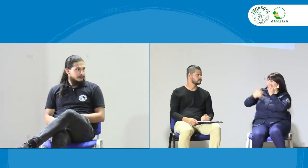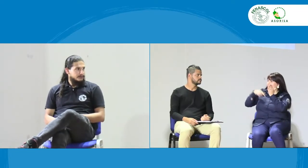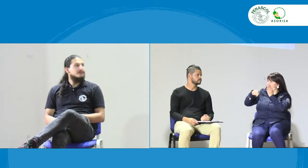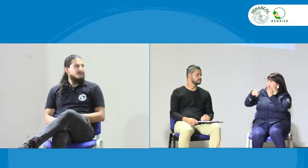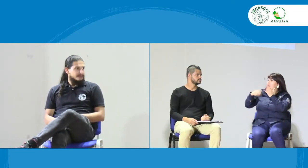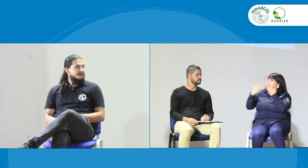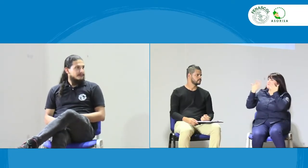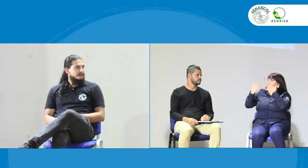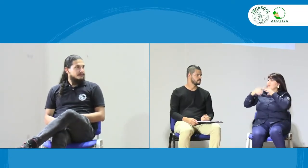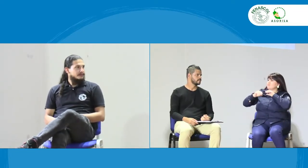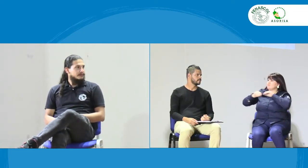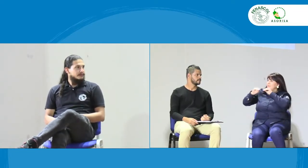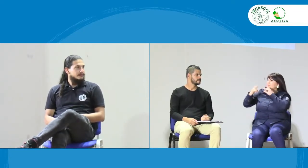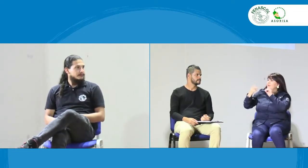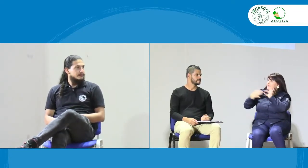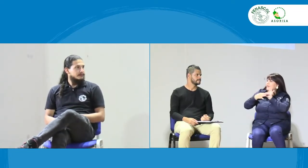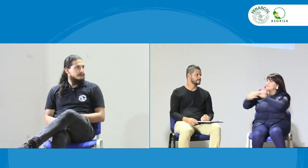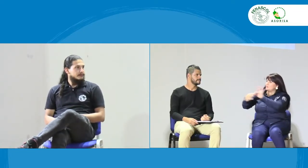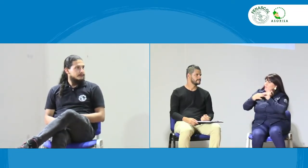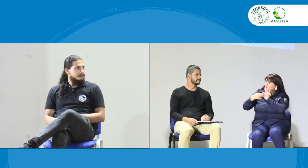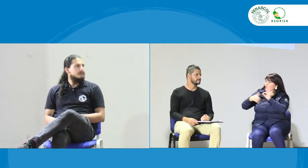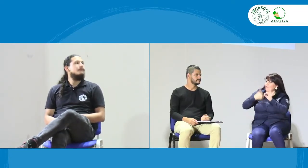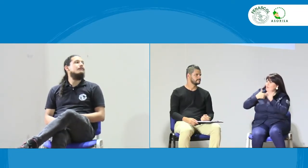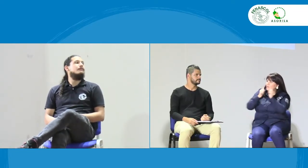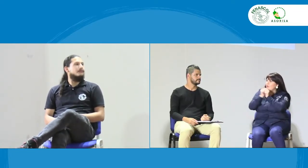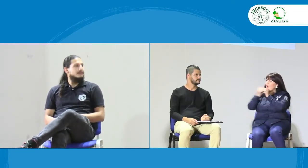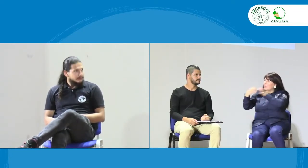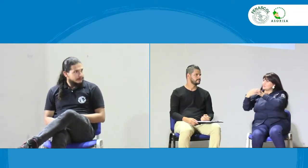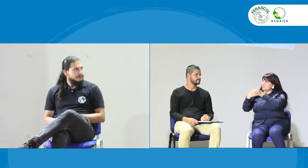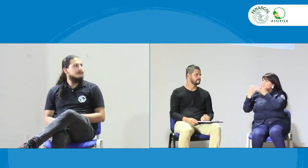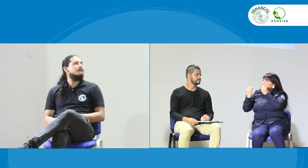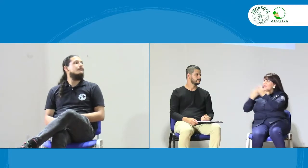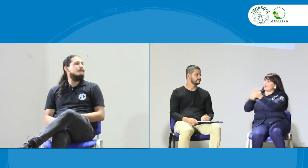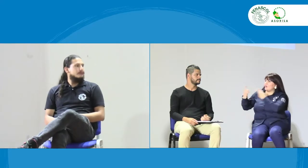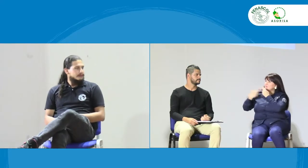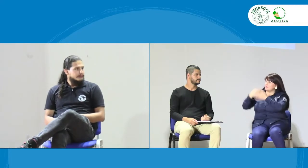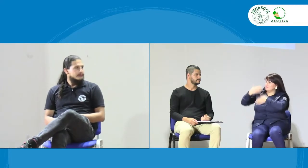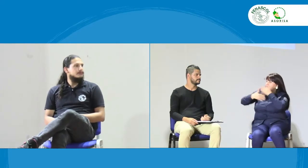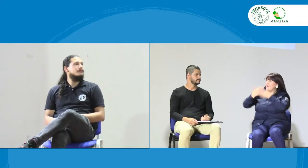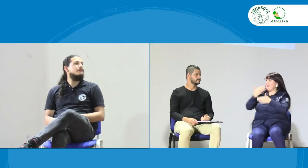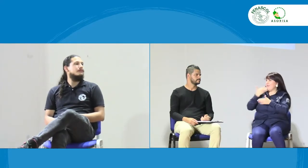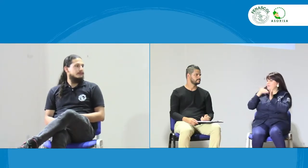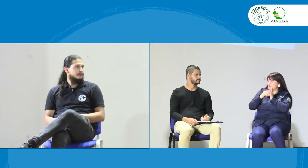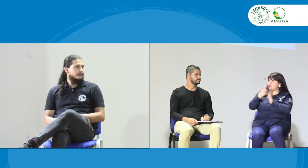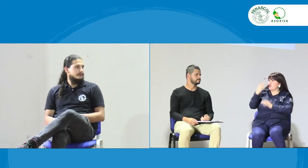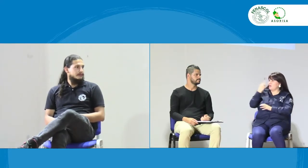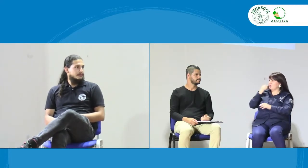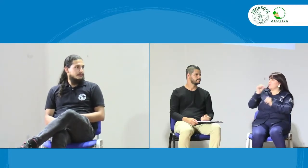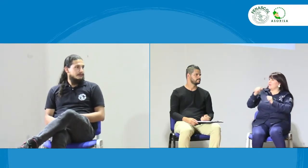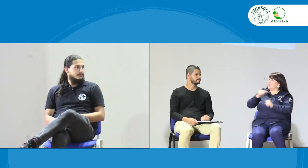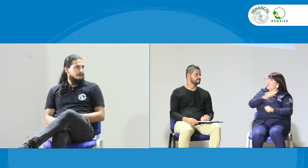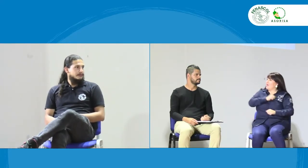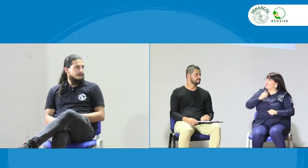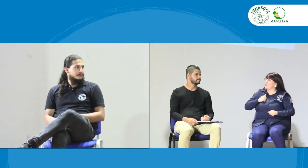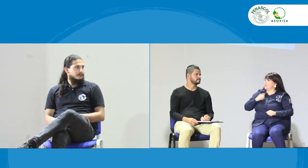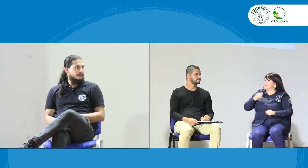movilizarse? En este momento, el programa de jóvenes está haciendo una formación integrando a los jóvenes para generar